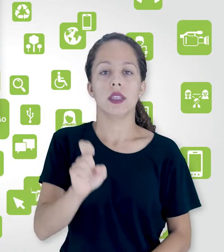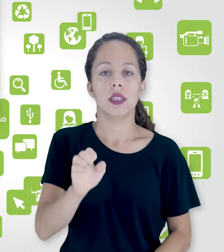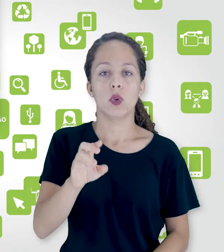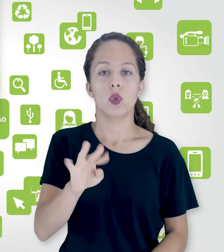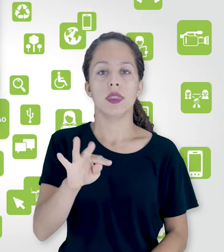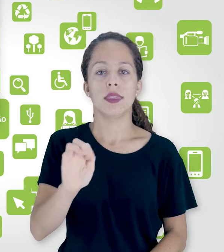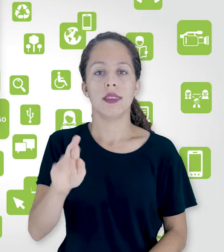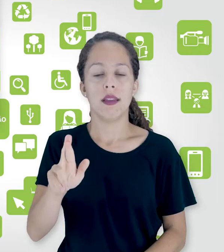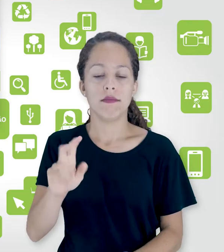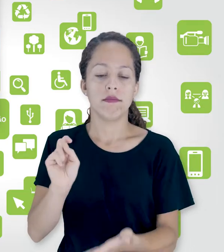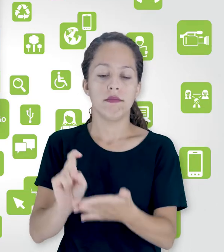importação.